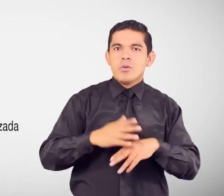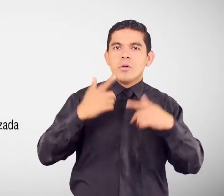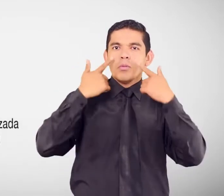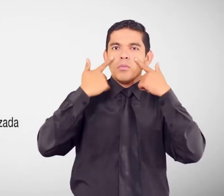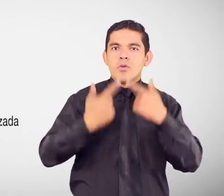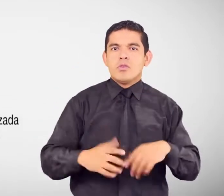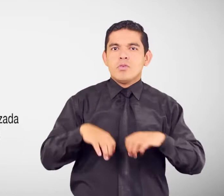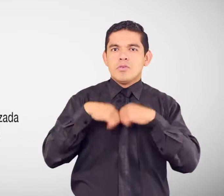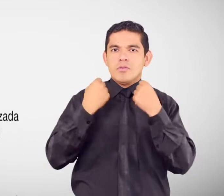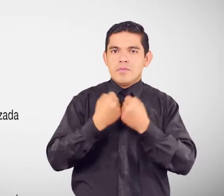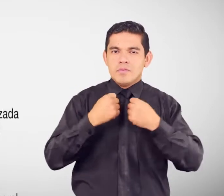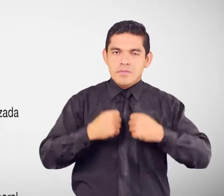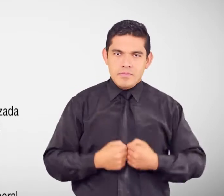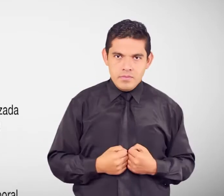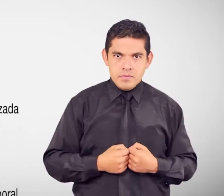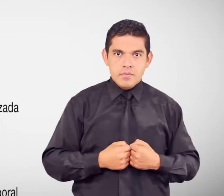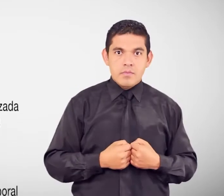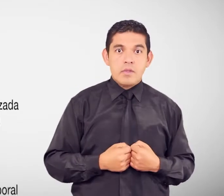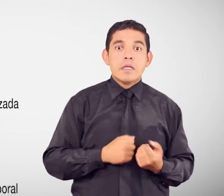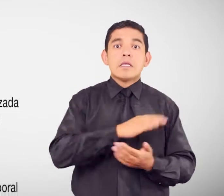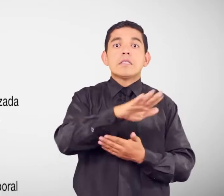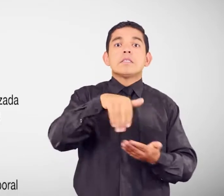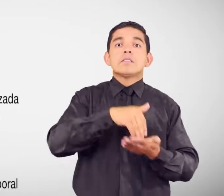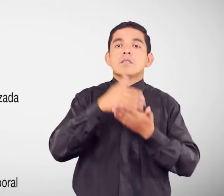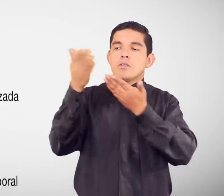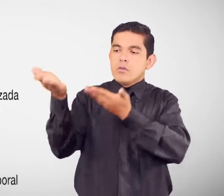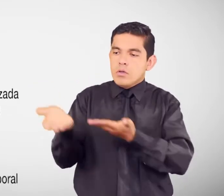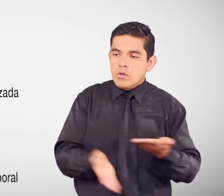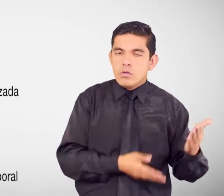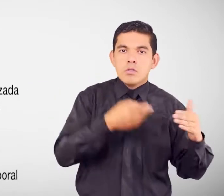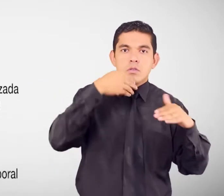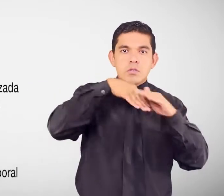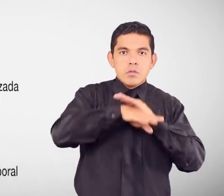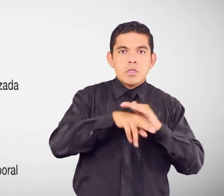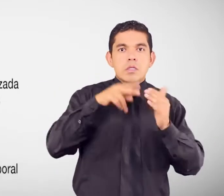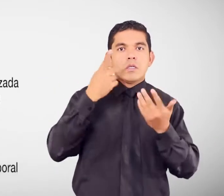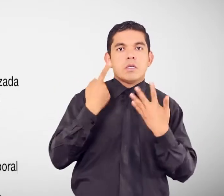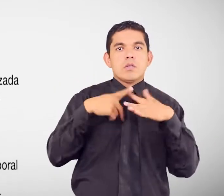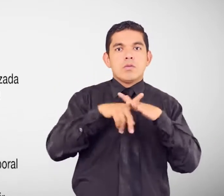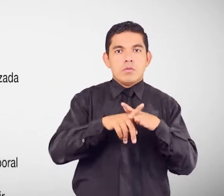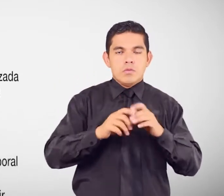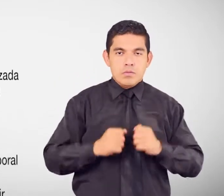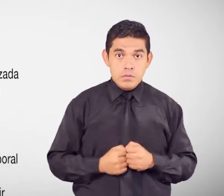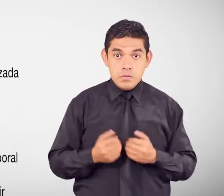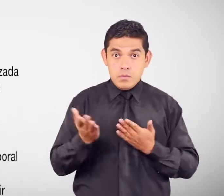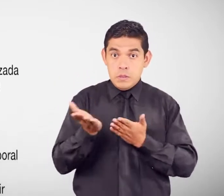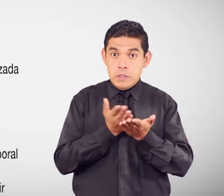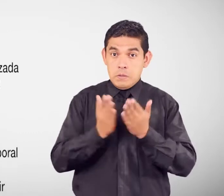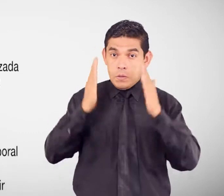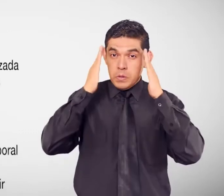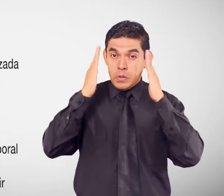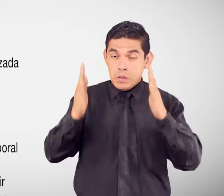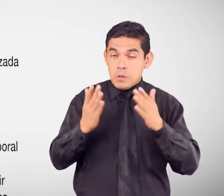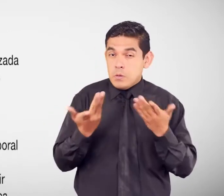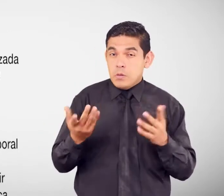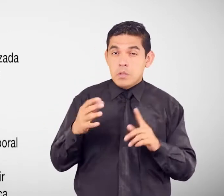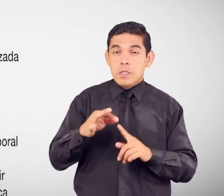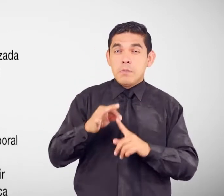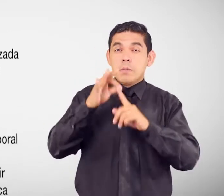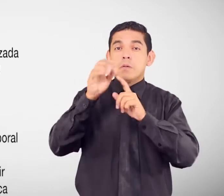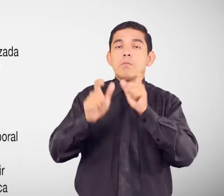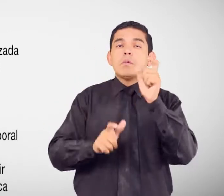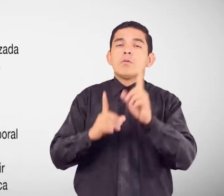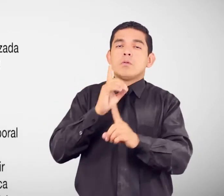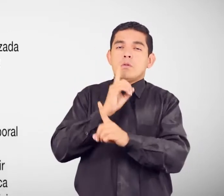Este servicio Brinda atención Especializada Para personas Con discapacidad De 18 años En adelante En